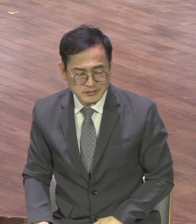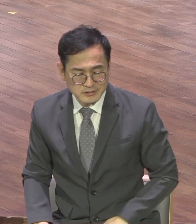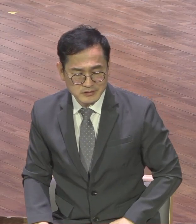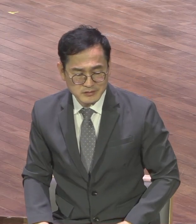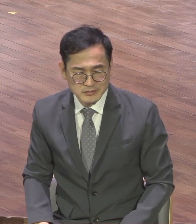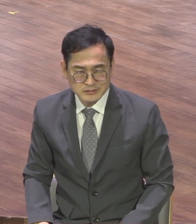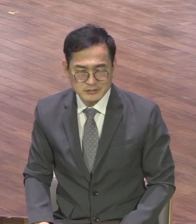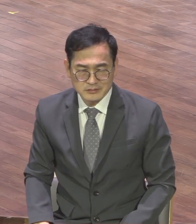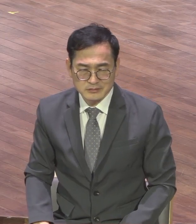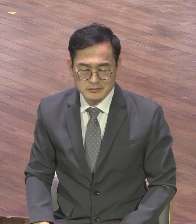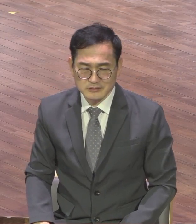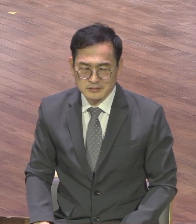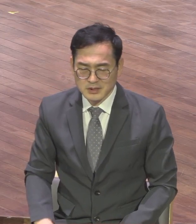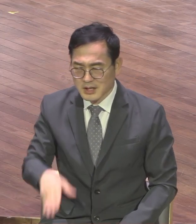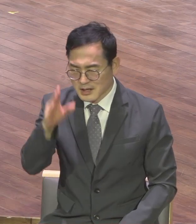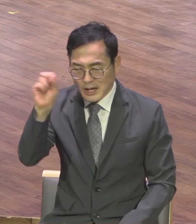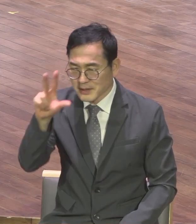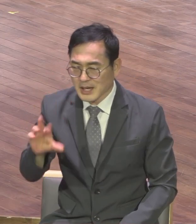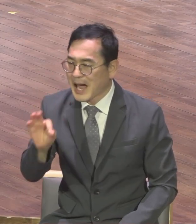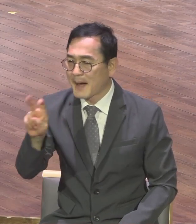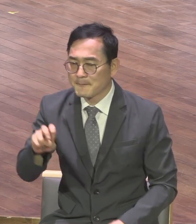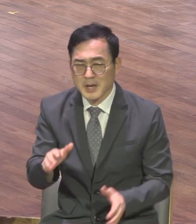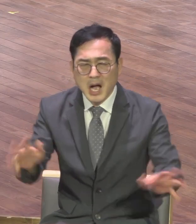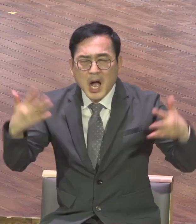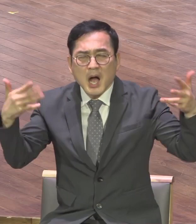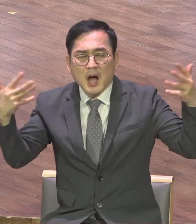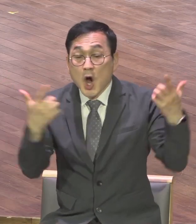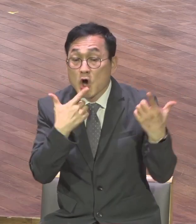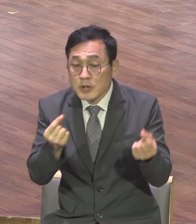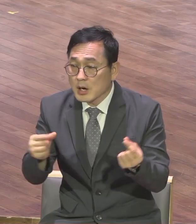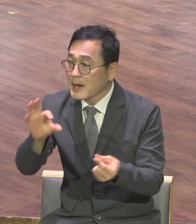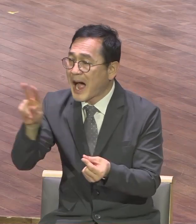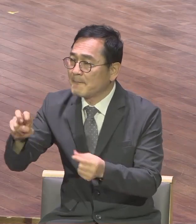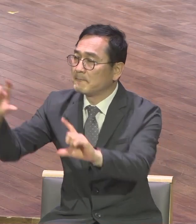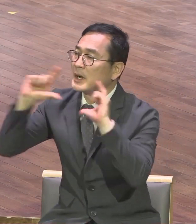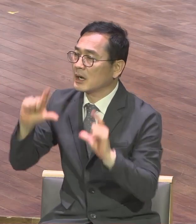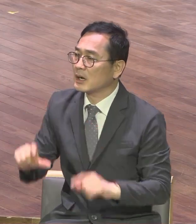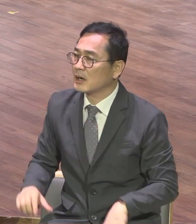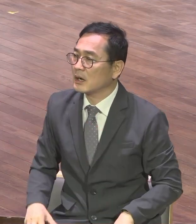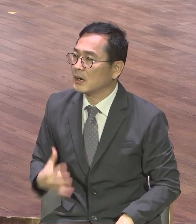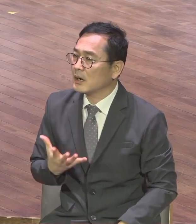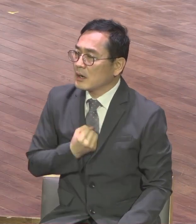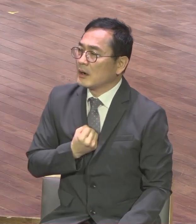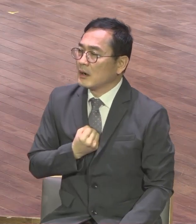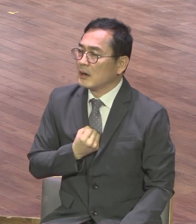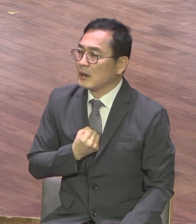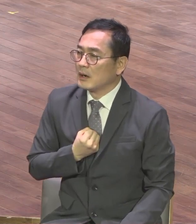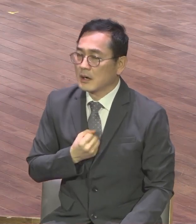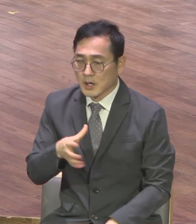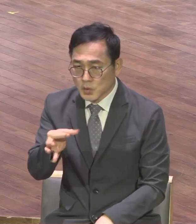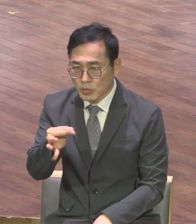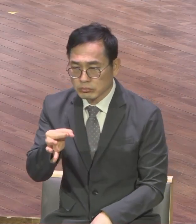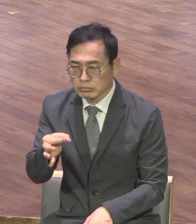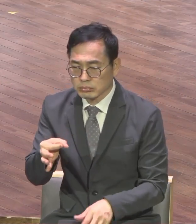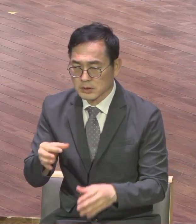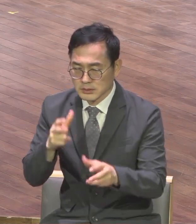유라굴로 광풍입니다 경제적 광풍입니다 사업이 왕창 다 무너졌습니다